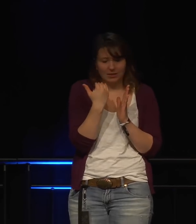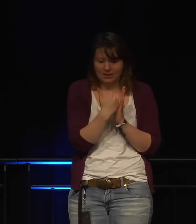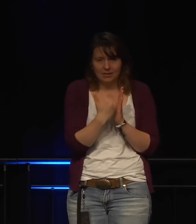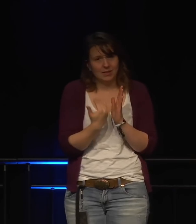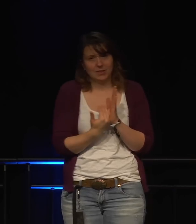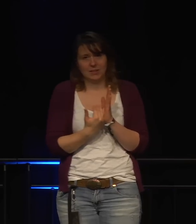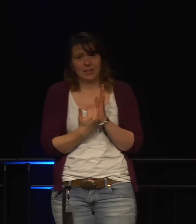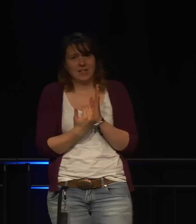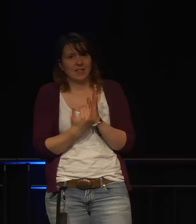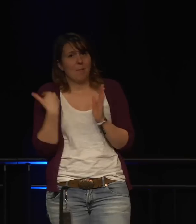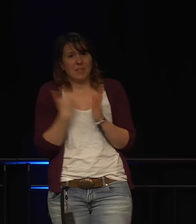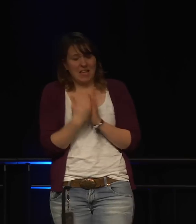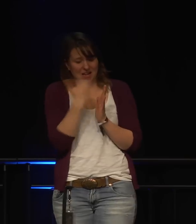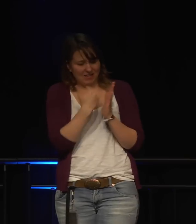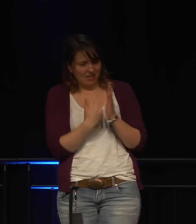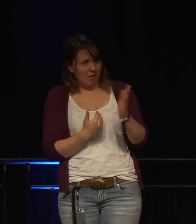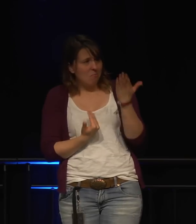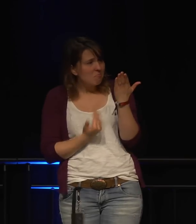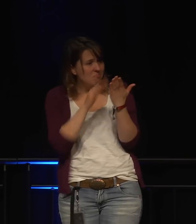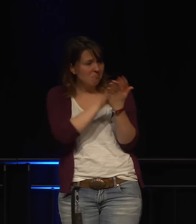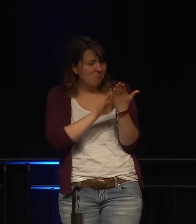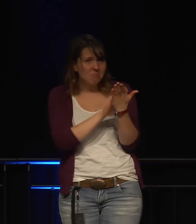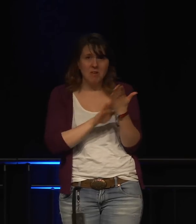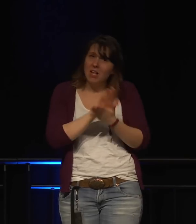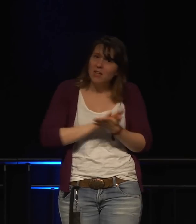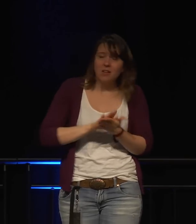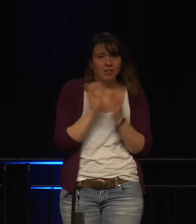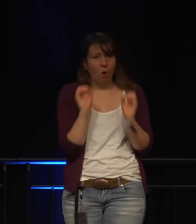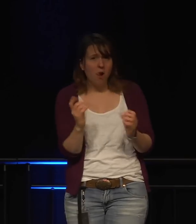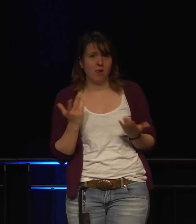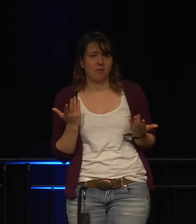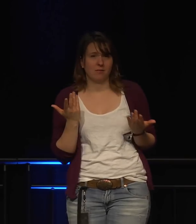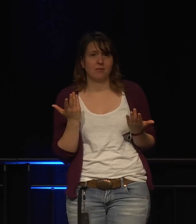Nicht, noch nicht existierende Vorschriften, die wir aber gerne hätten.